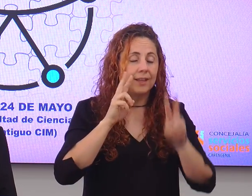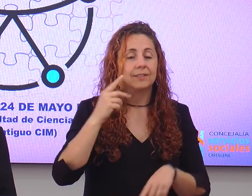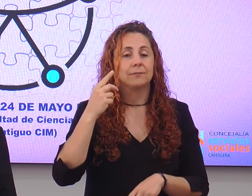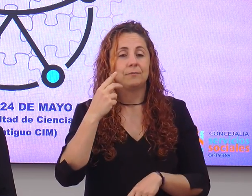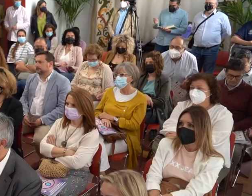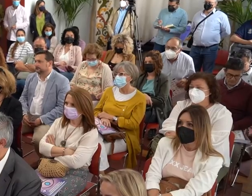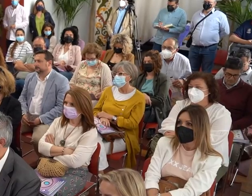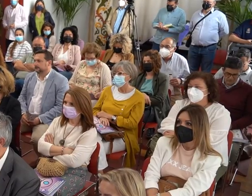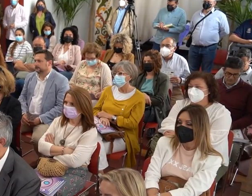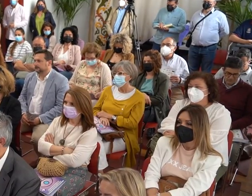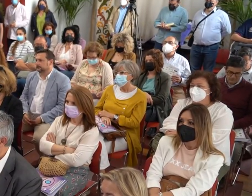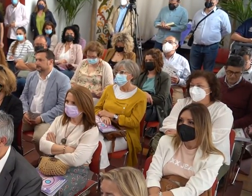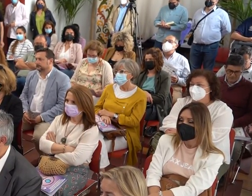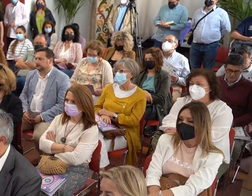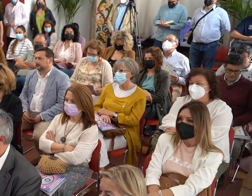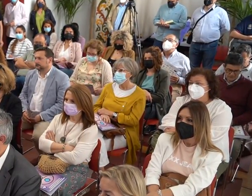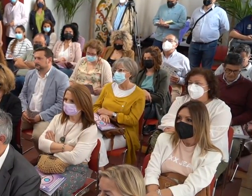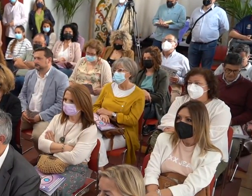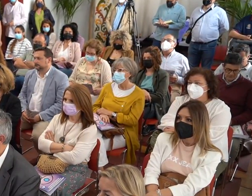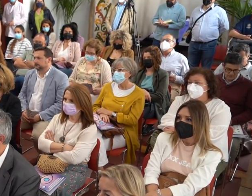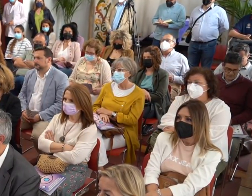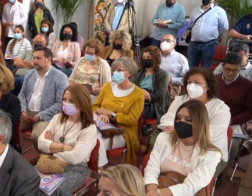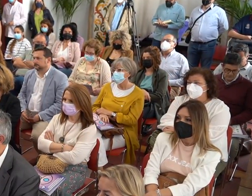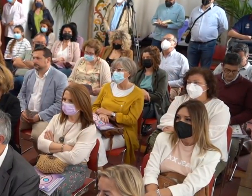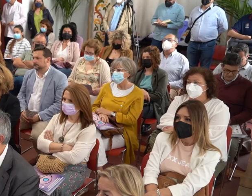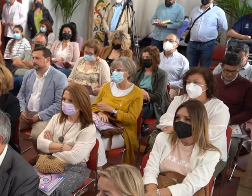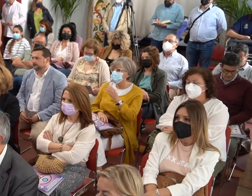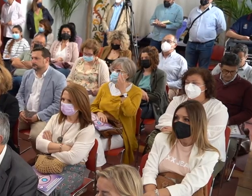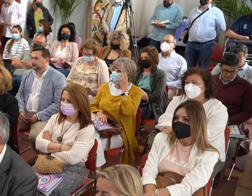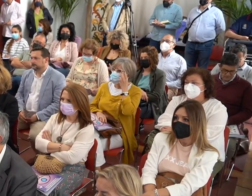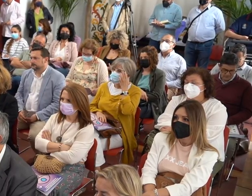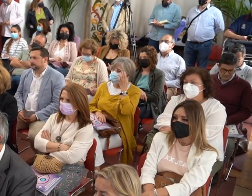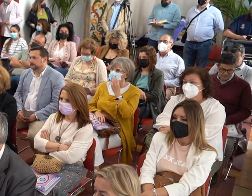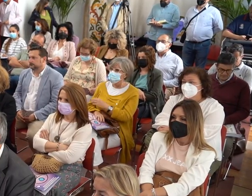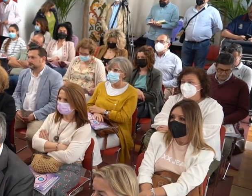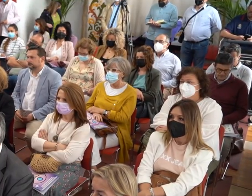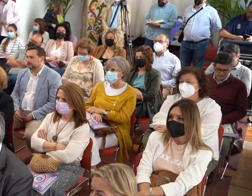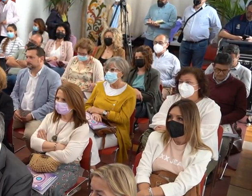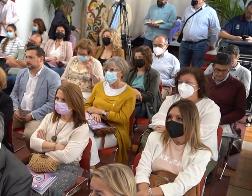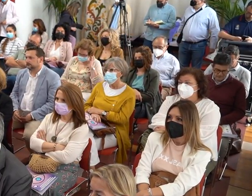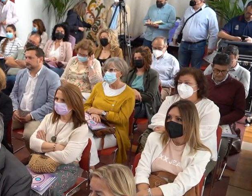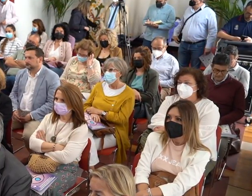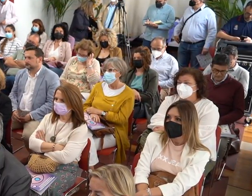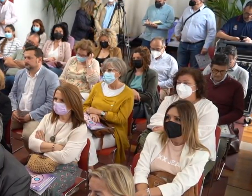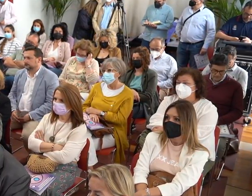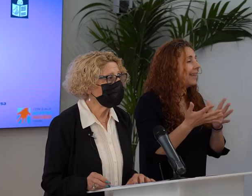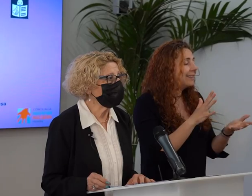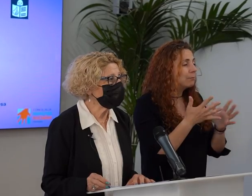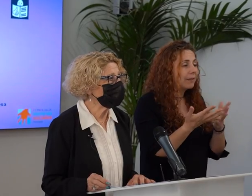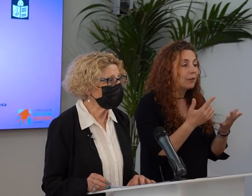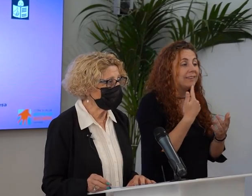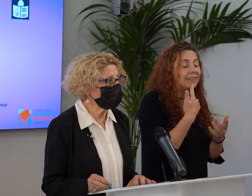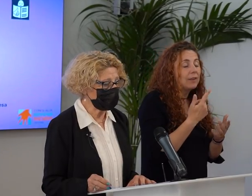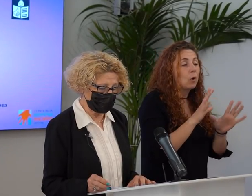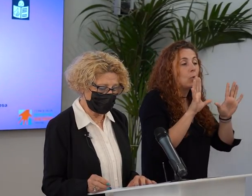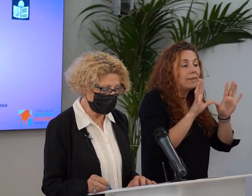orgánicas, por lo que también las necesidades son completamente diferentes. Las estimaciones nos indican que un